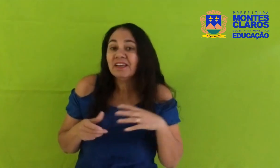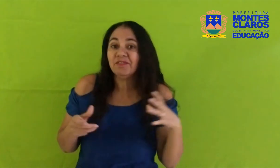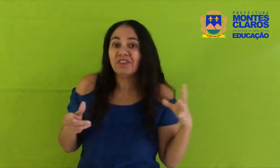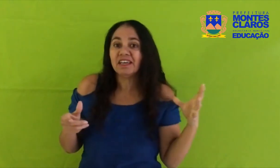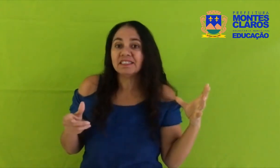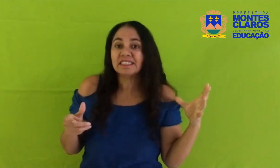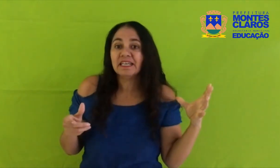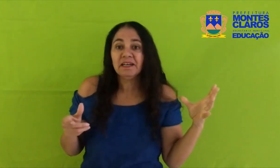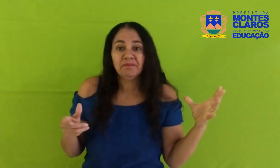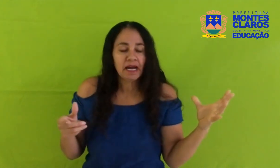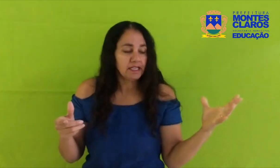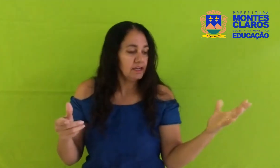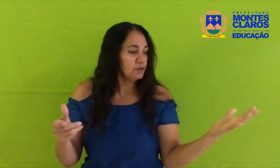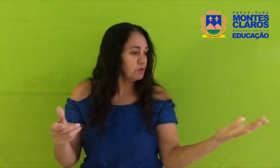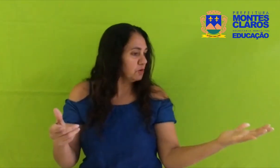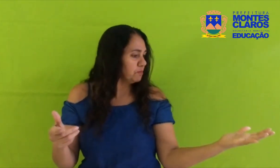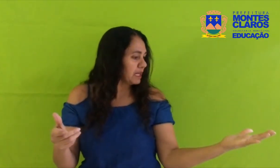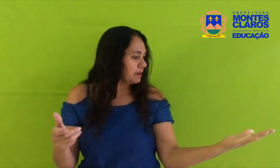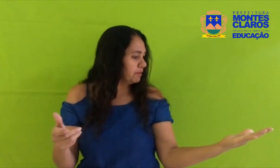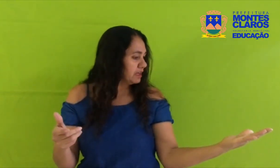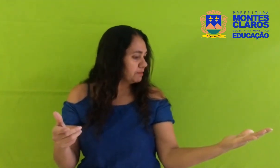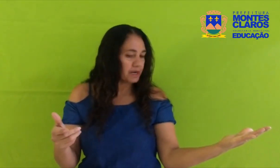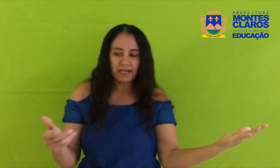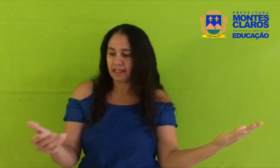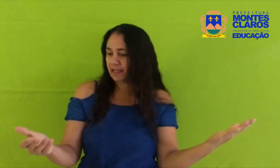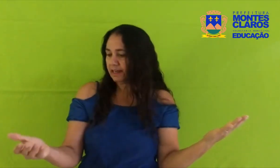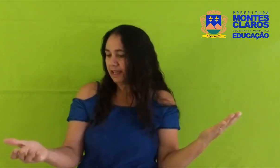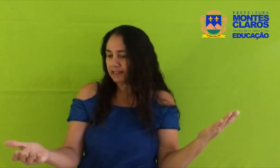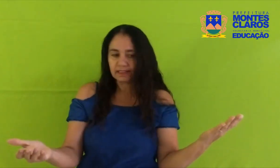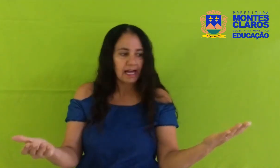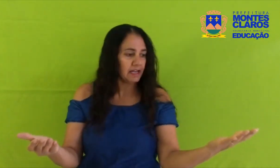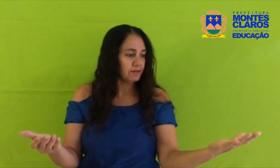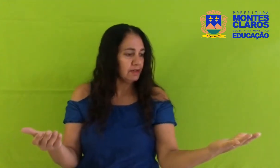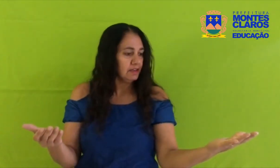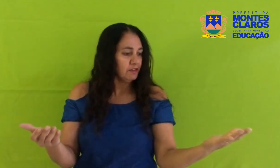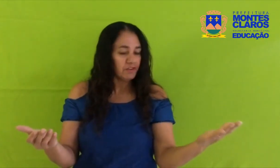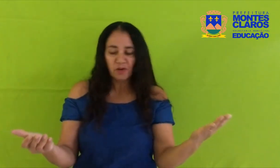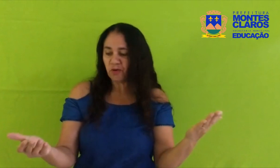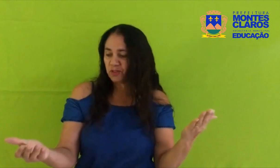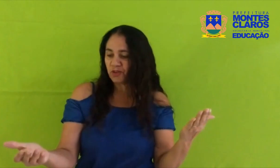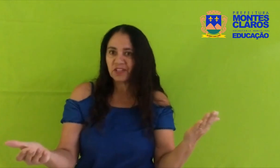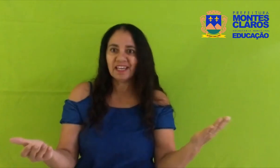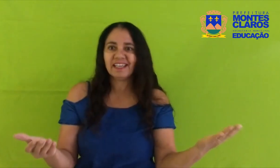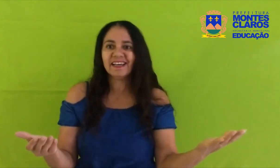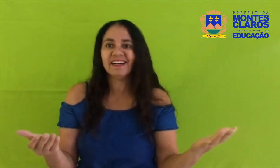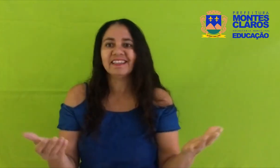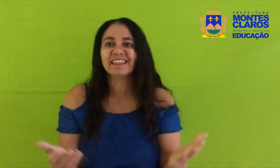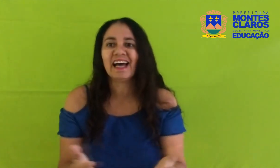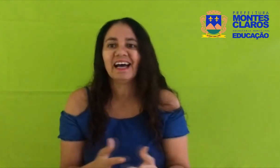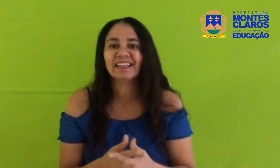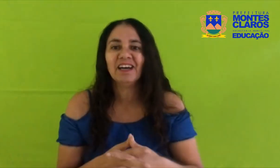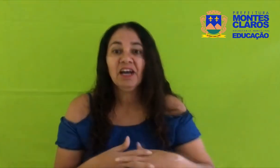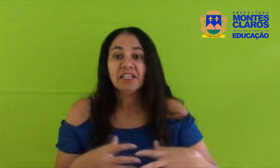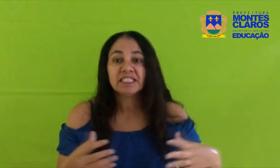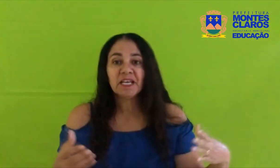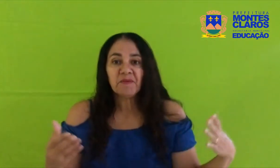quem fez Mariana mudou para a mãe para aquele retalho Ficou toda encantada, seu